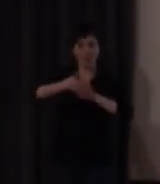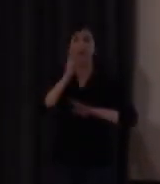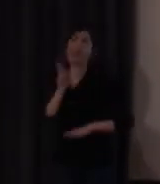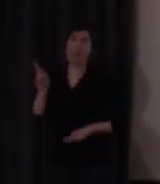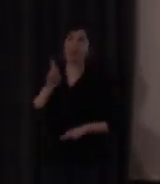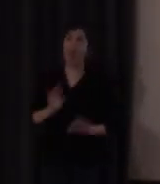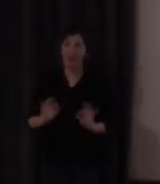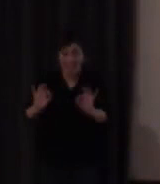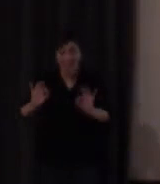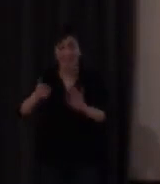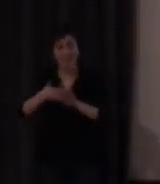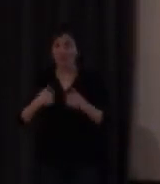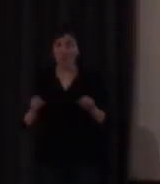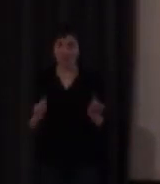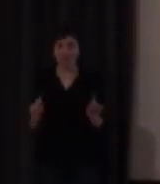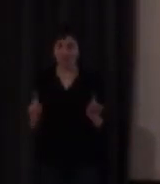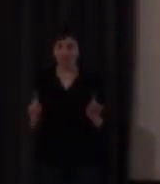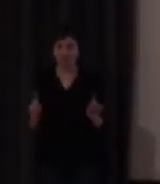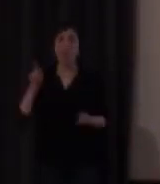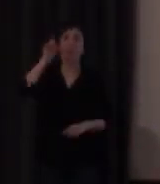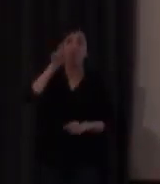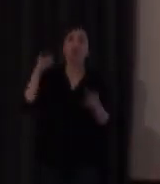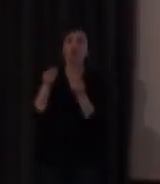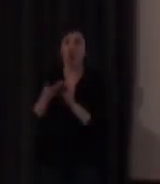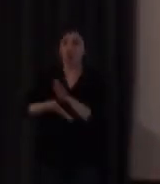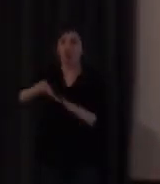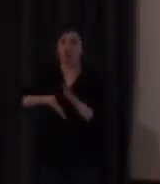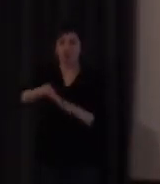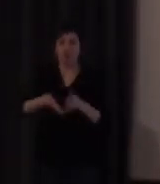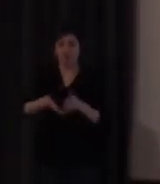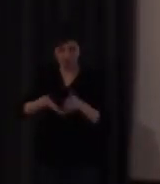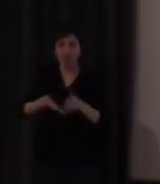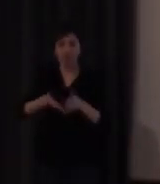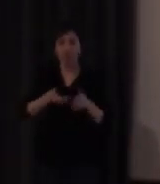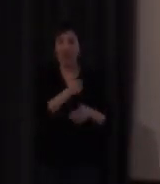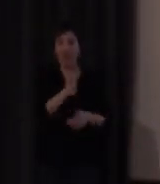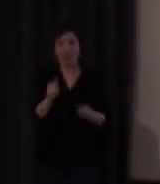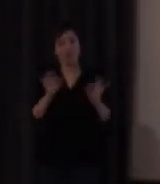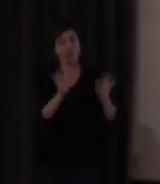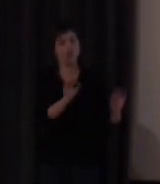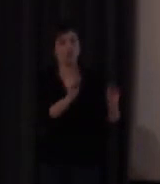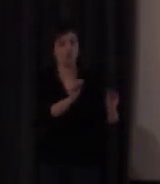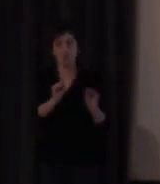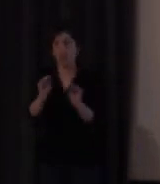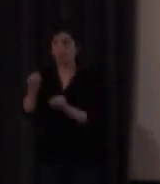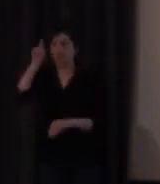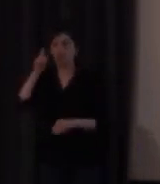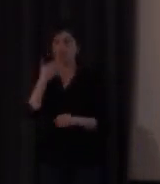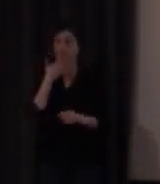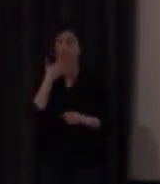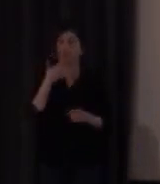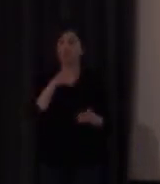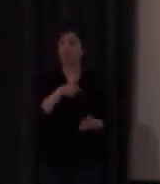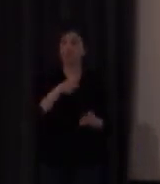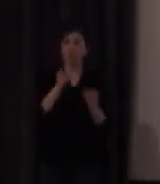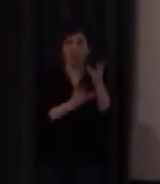especialistas en LSE 8 profesores signantes especialistas cada uno en su materia hay una profesora de matemáticas hay